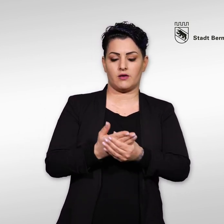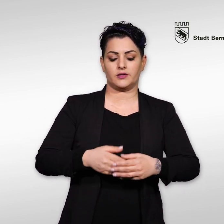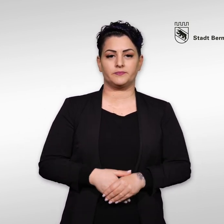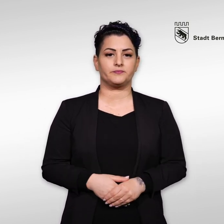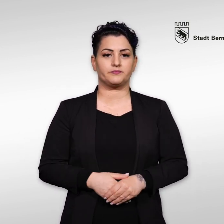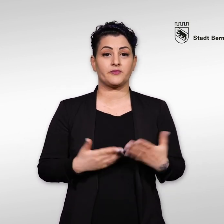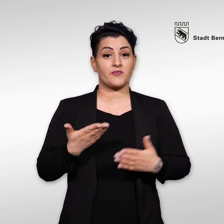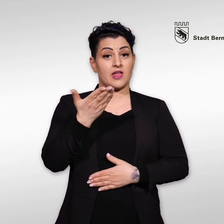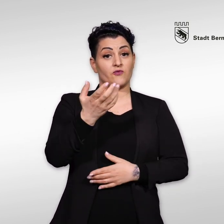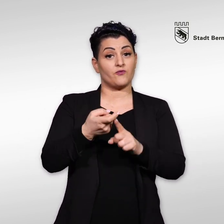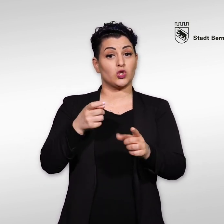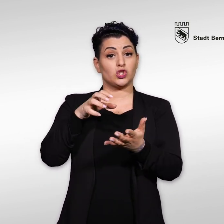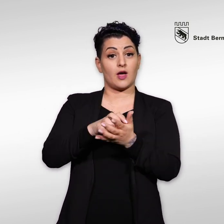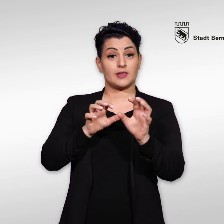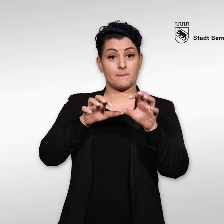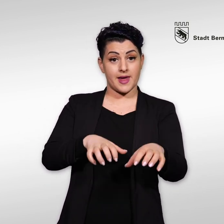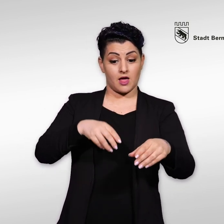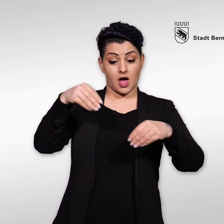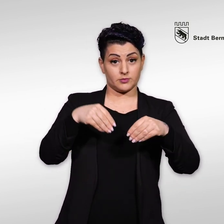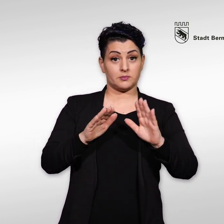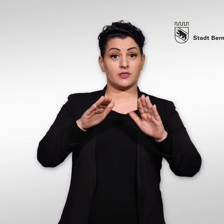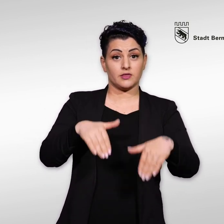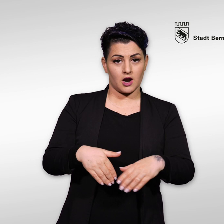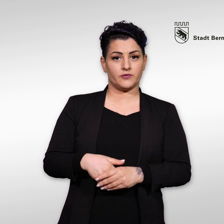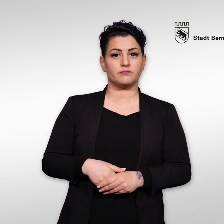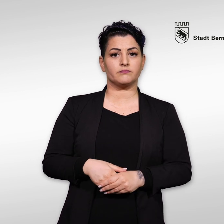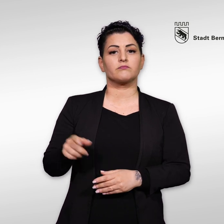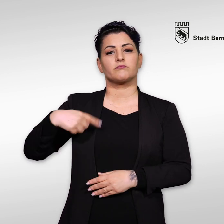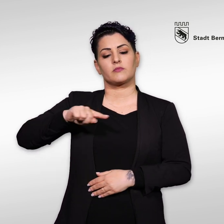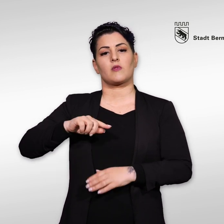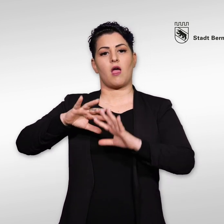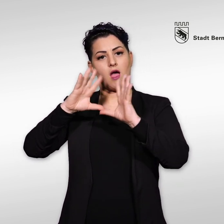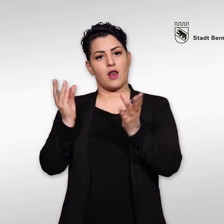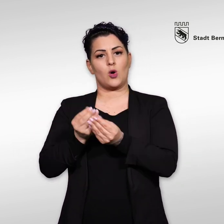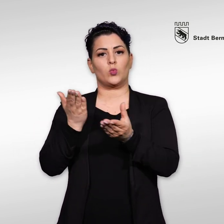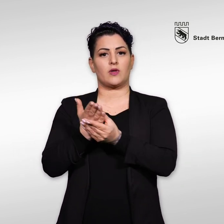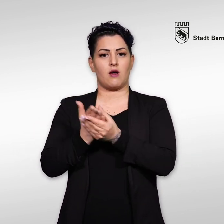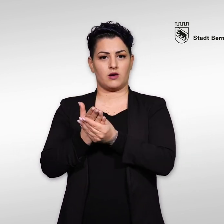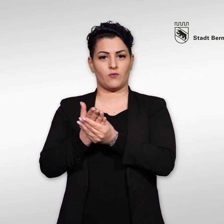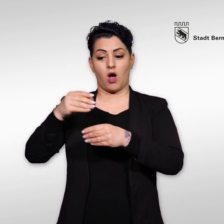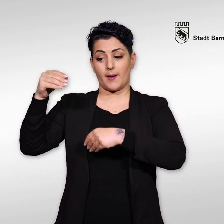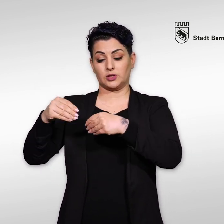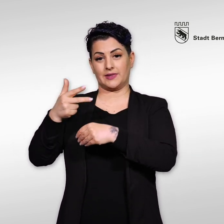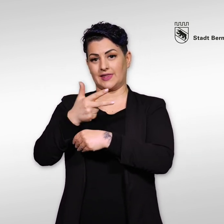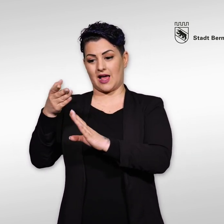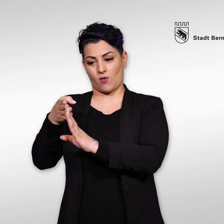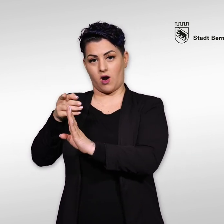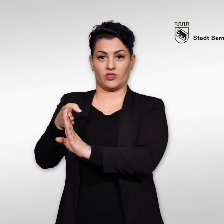Abstimmungsunterlagen Wenn Sie in der Stadt Bern abstimmen dürfen, senden wir Ihnen alle Unterlagen drei Wochen vor der